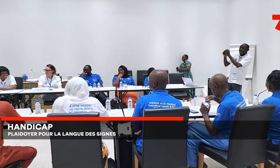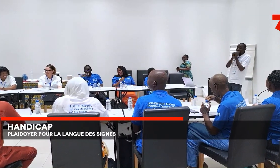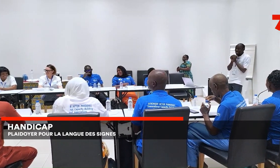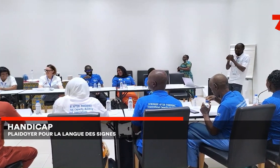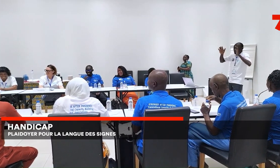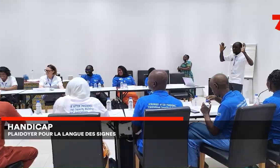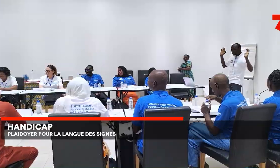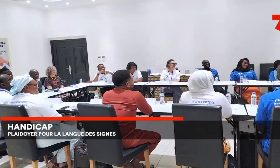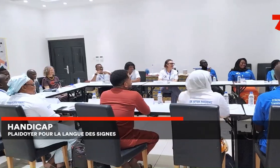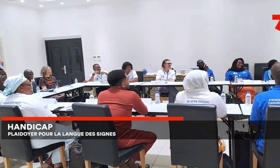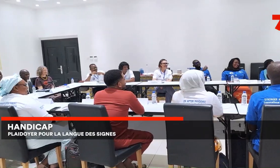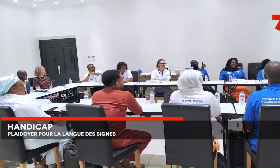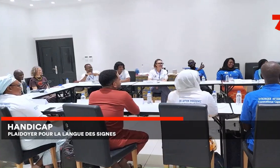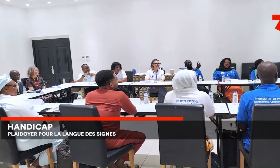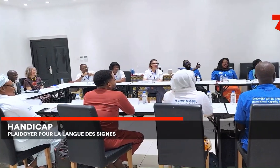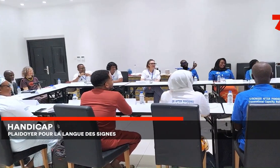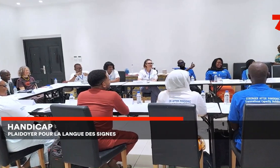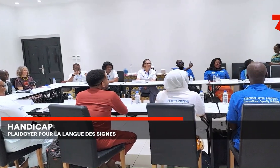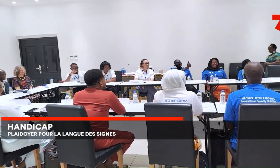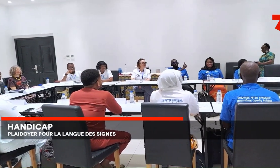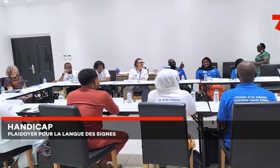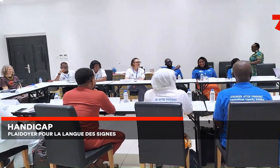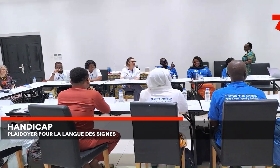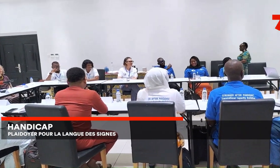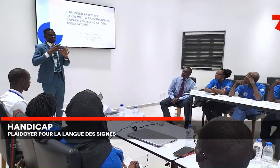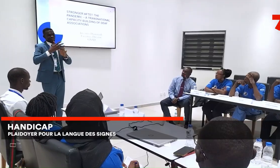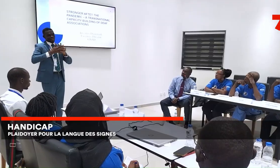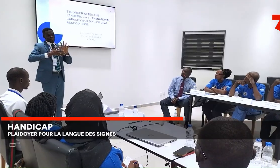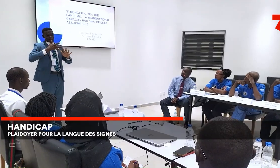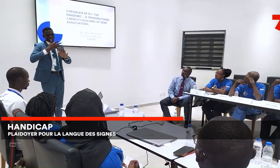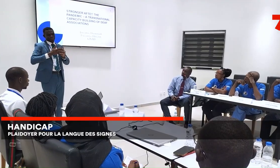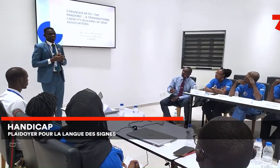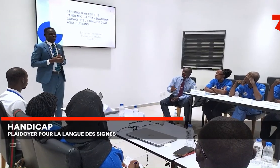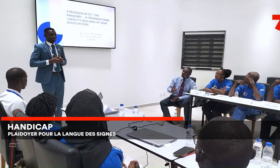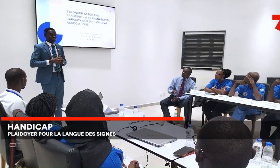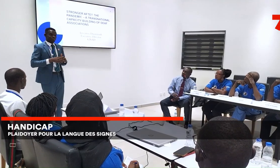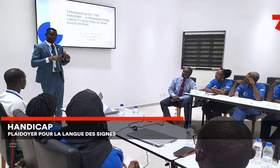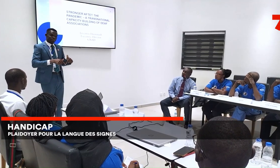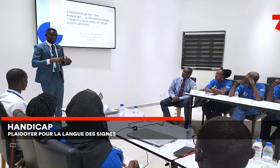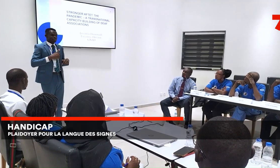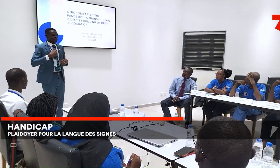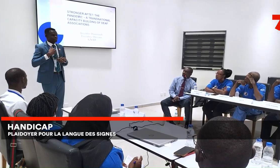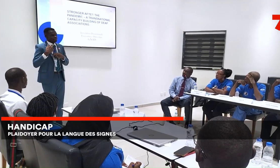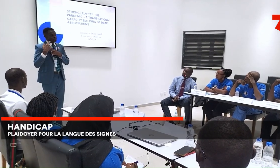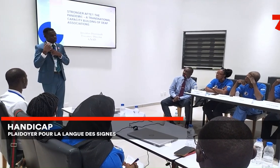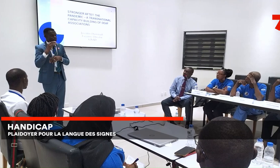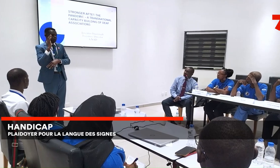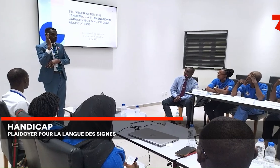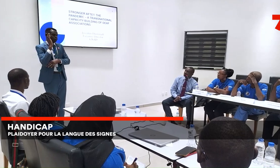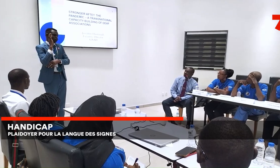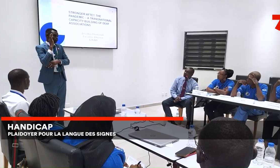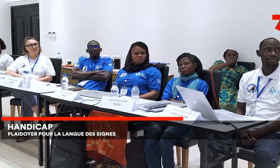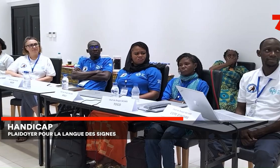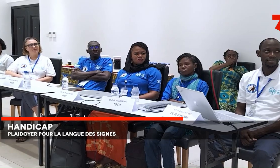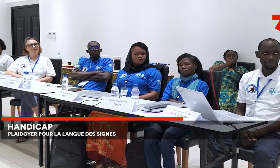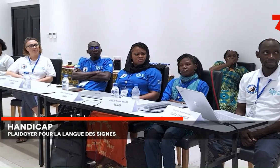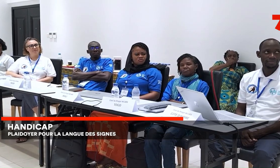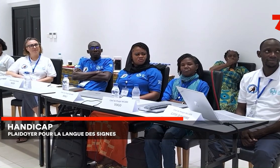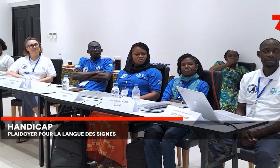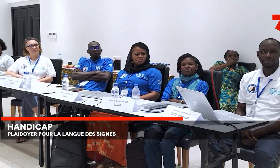malentendantes. Réunis à Abidjan, les acteurs du projet WCARS ont vu leur capacité renforcée au